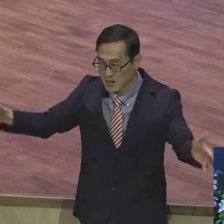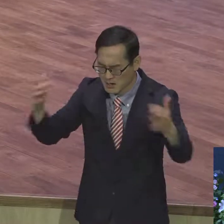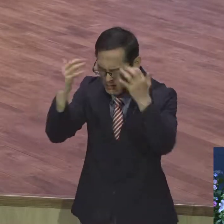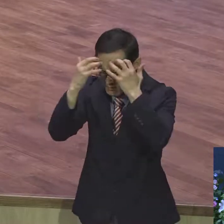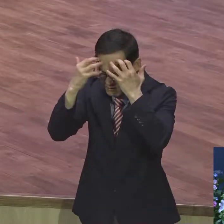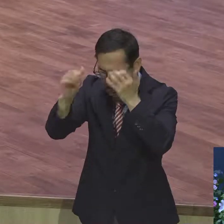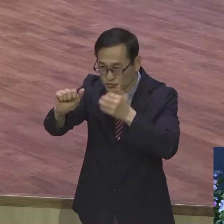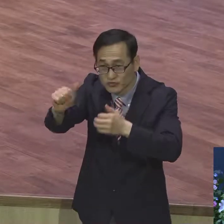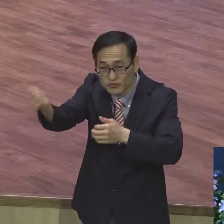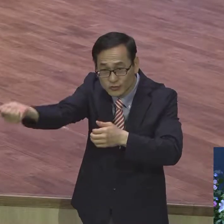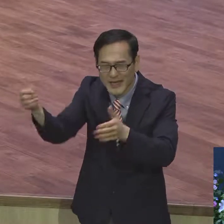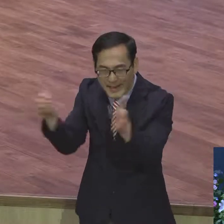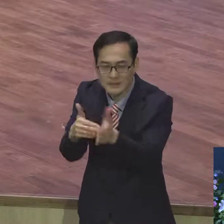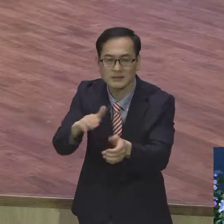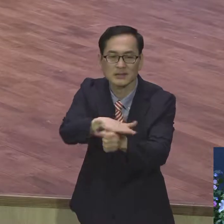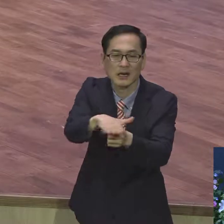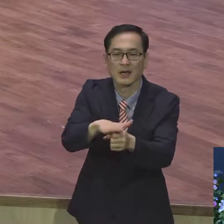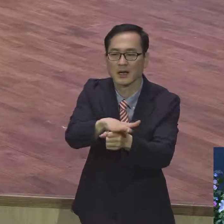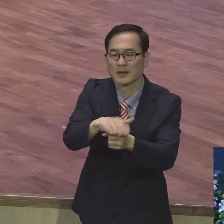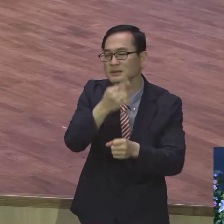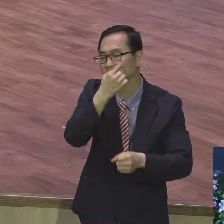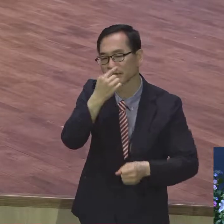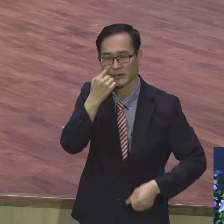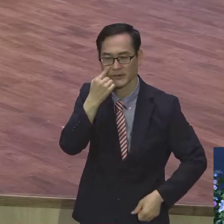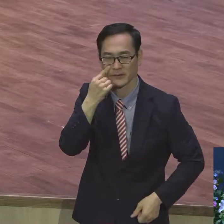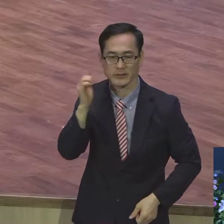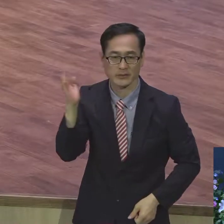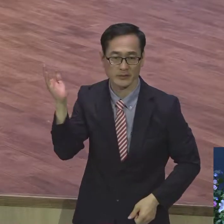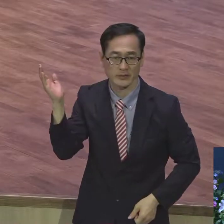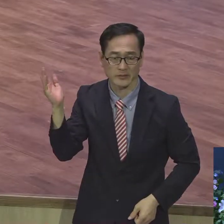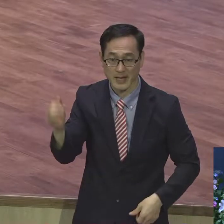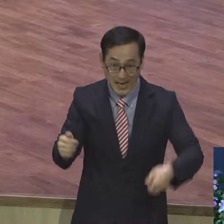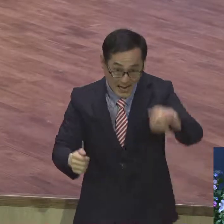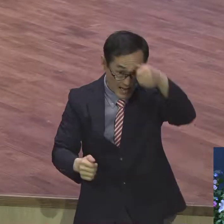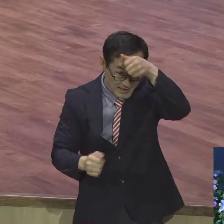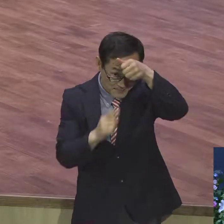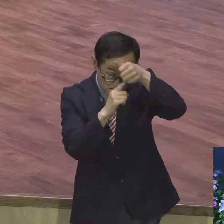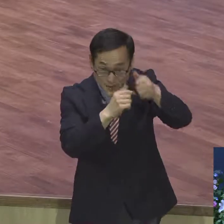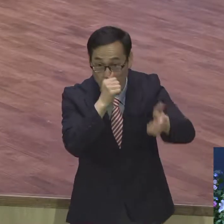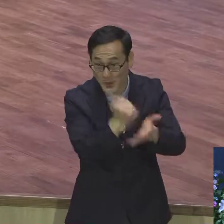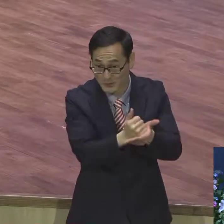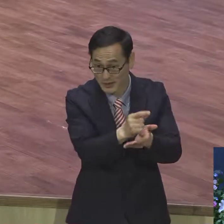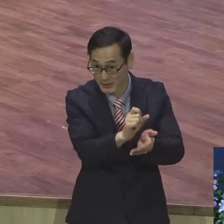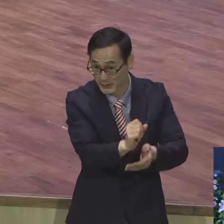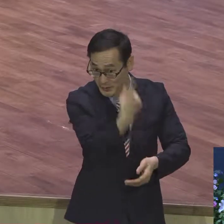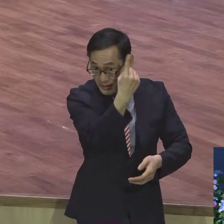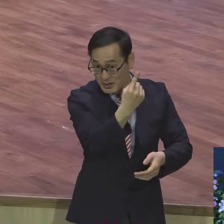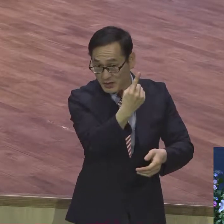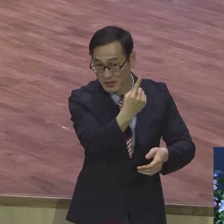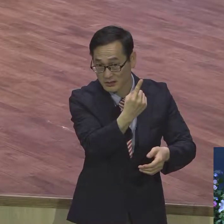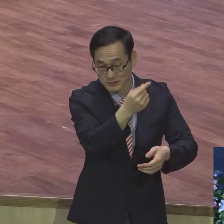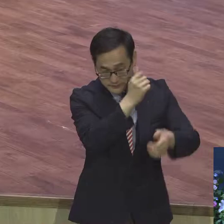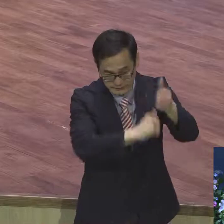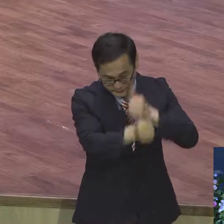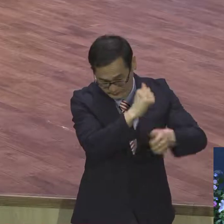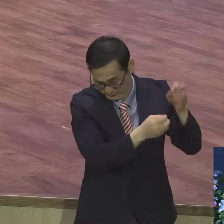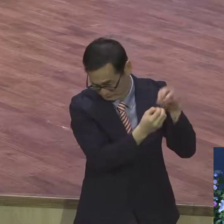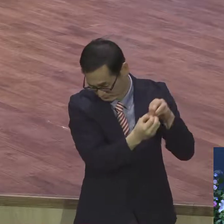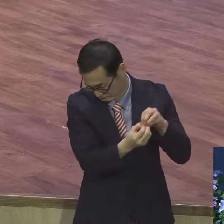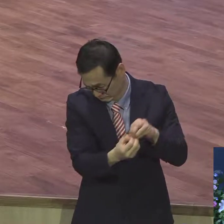증거를 보였다는 것입니다. 한 사람 아담의 범죄로 인해가지고 모든 인류가 다 죄인이 되었을